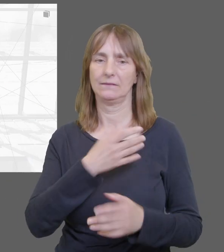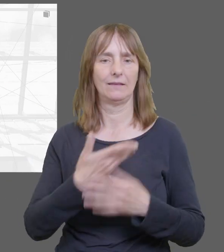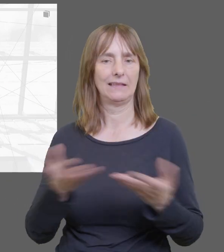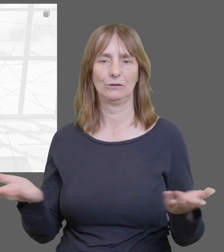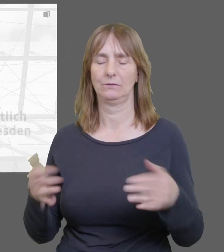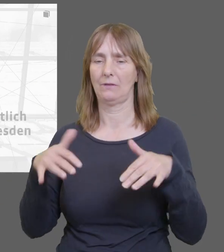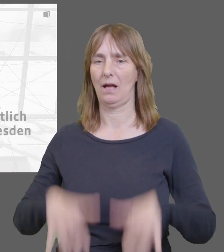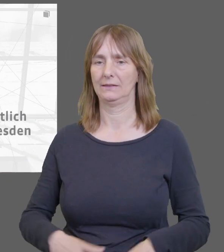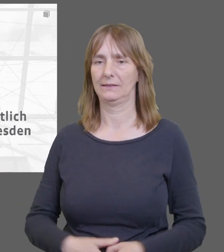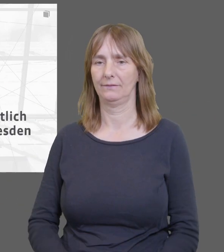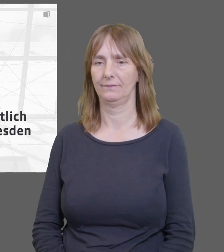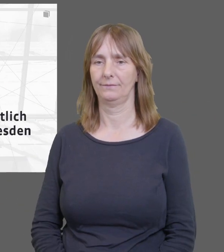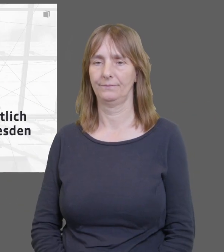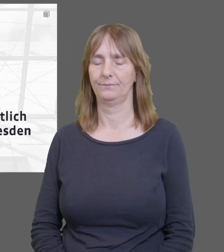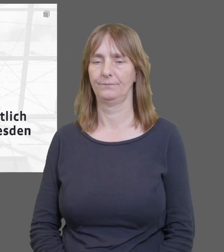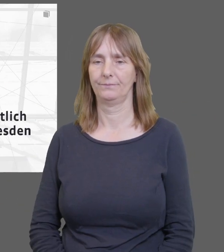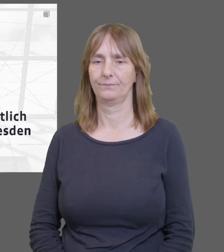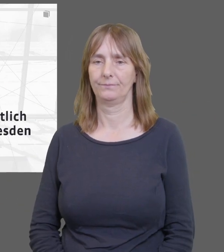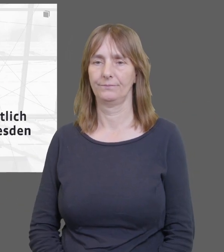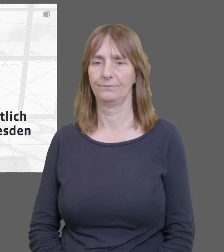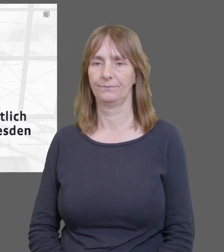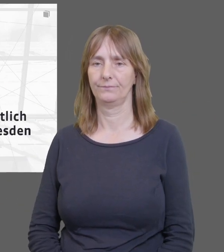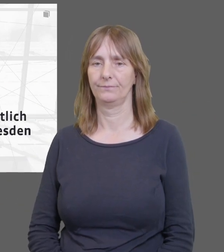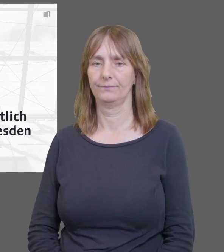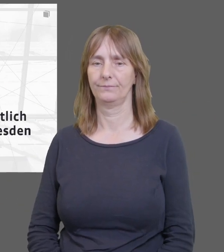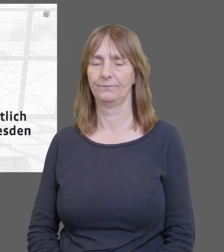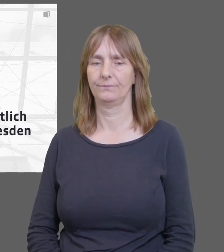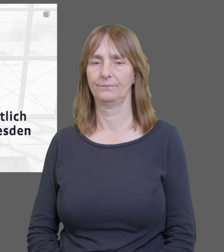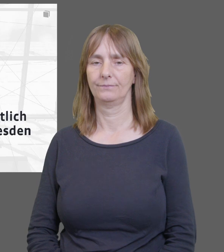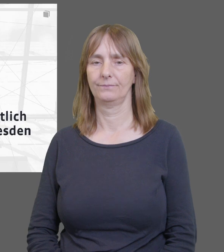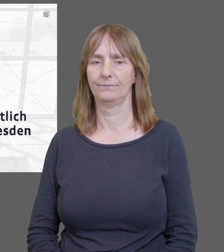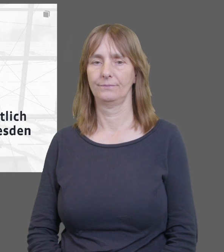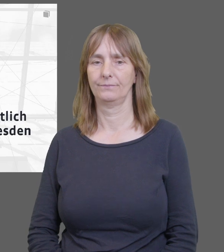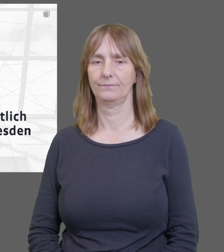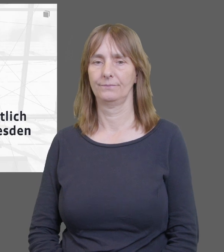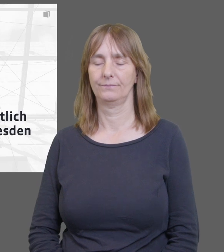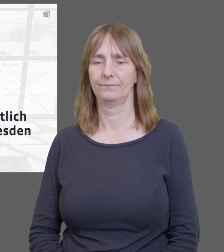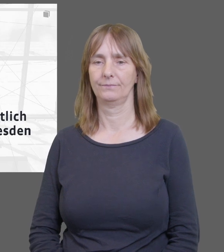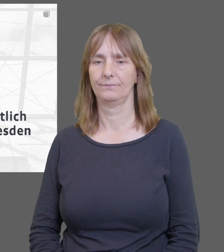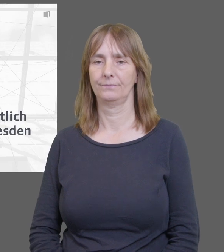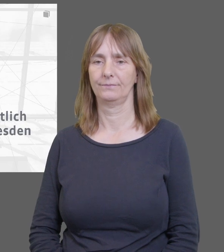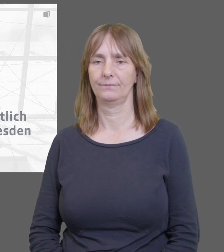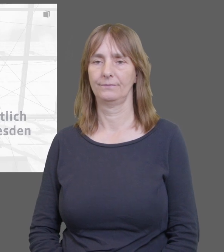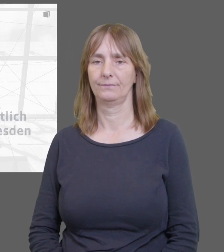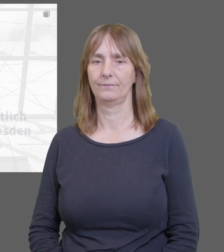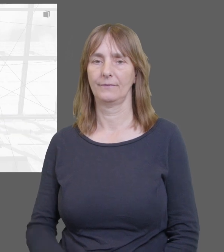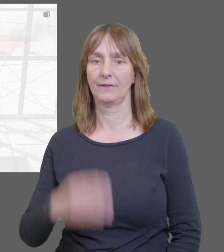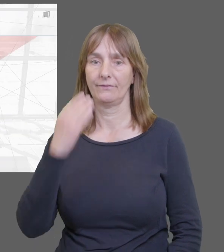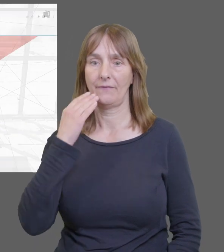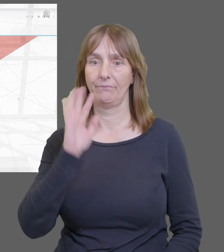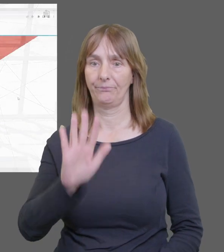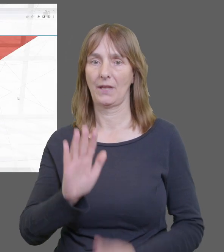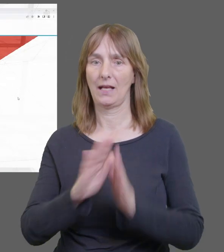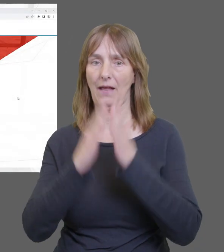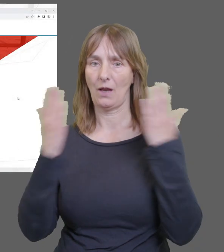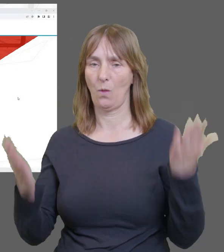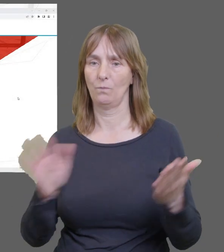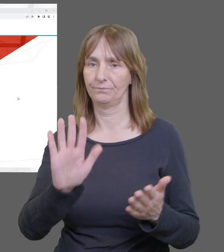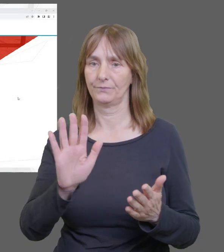oder an einer anderen öffentlich zugänglichen Bibliothek in Dresden vorhanden sind. Sollten Sie also mal keinen